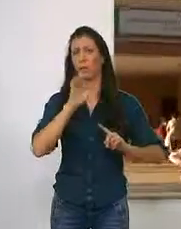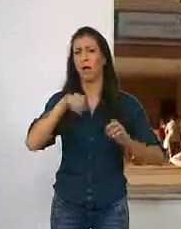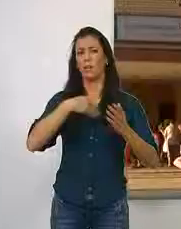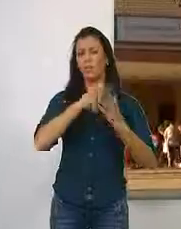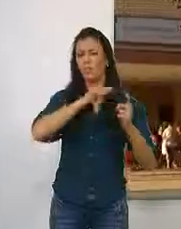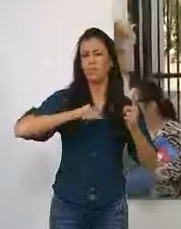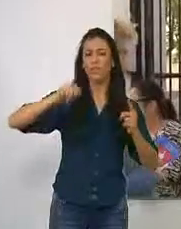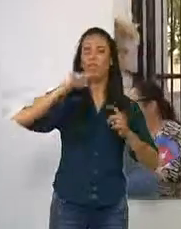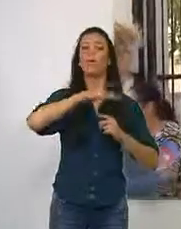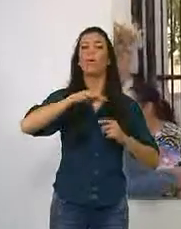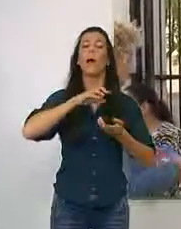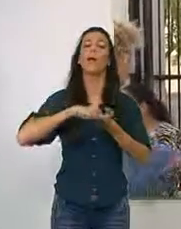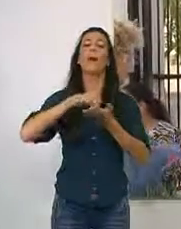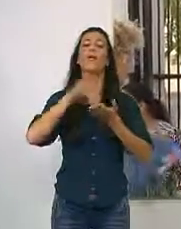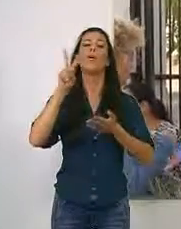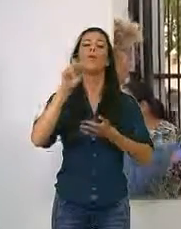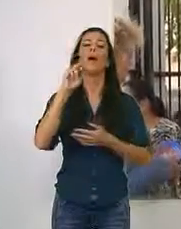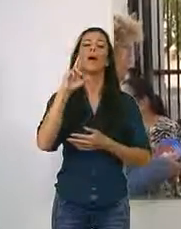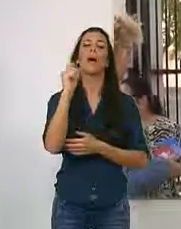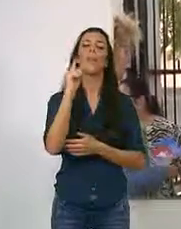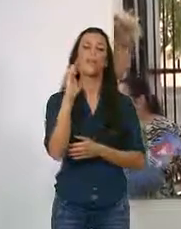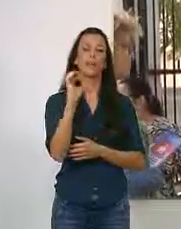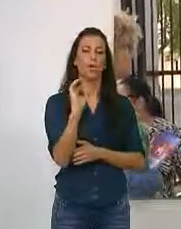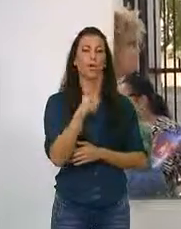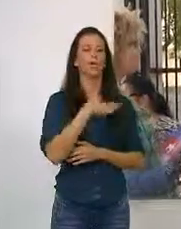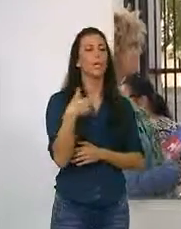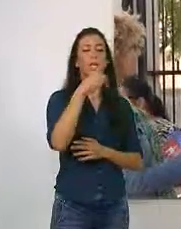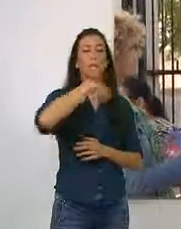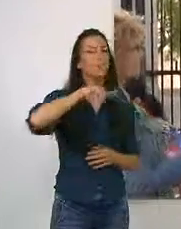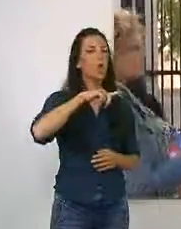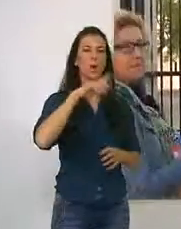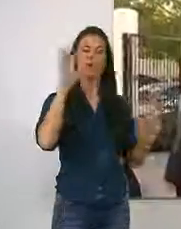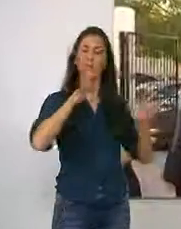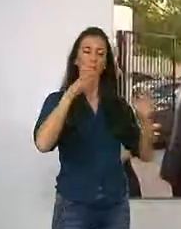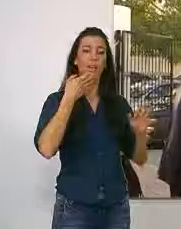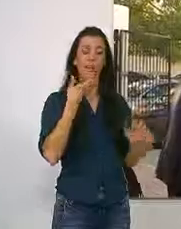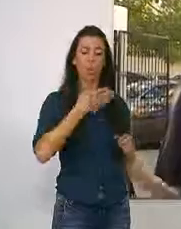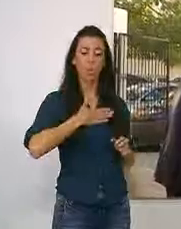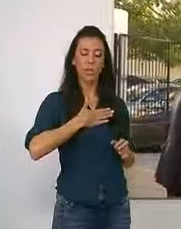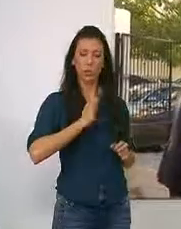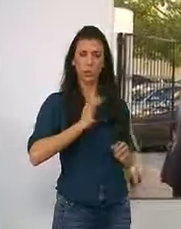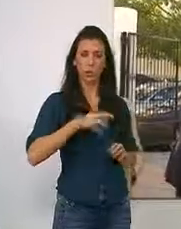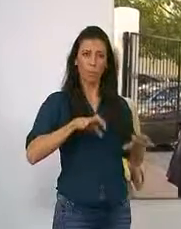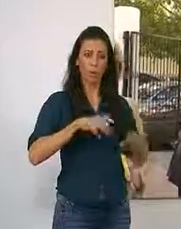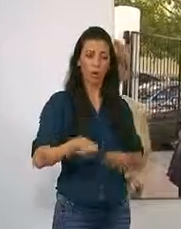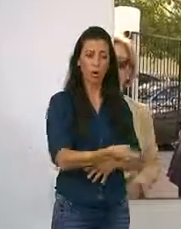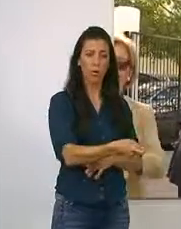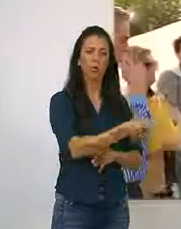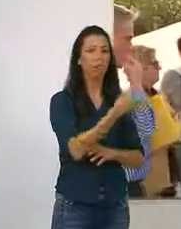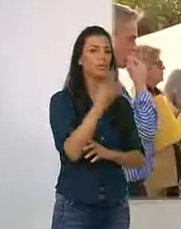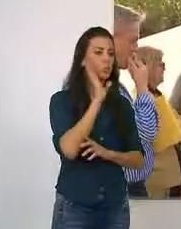barrio del Varadero. La iniciativa pretende concienciar a todos los propietarios de perros para que recojan sus